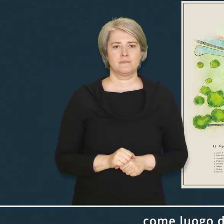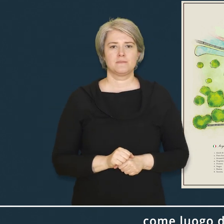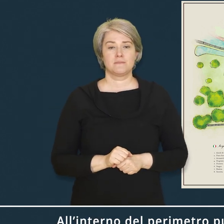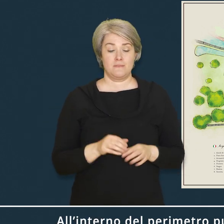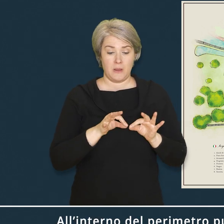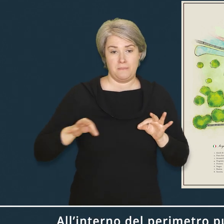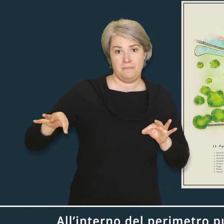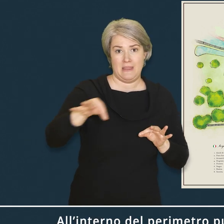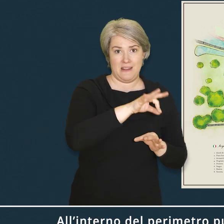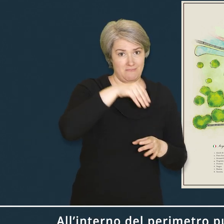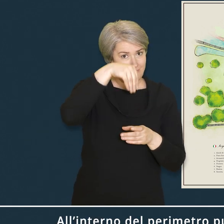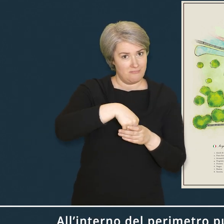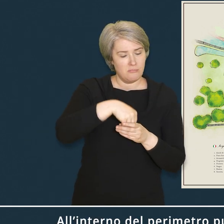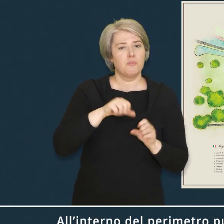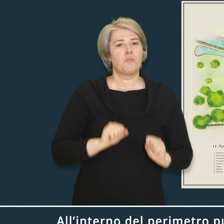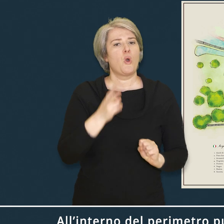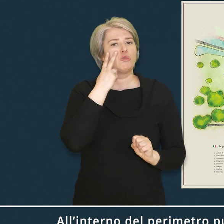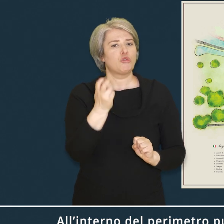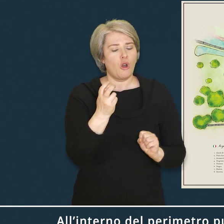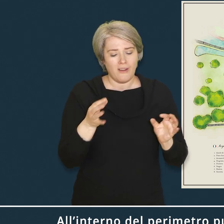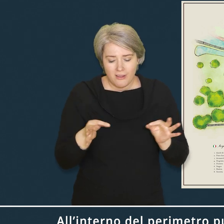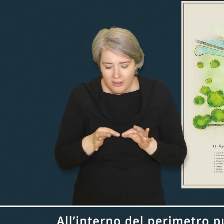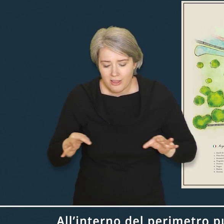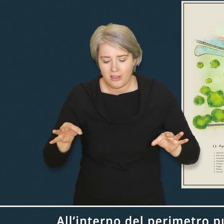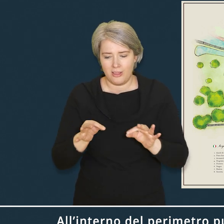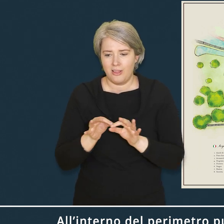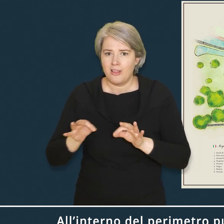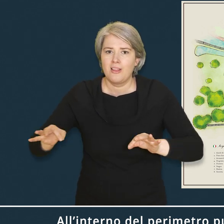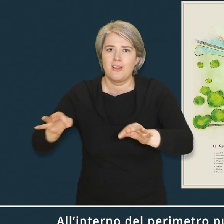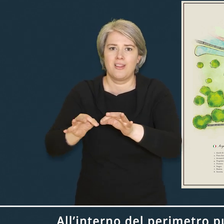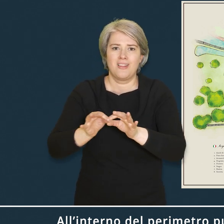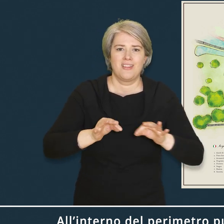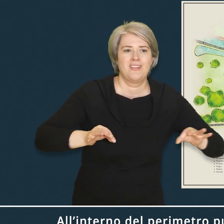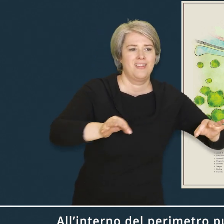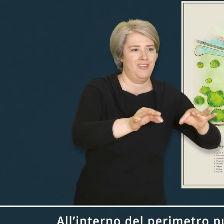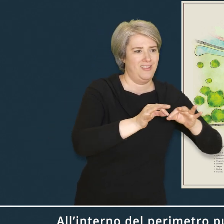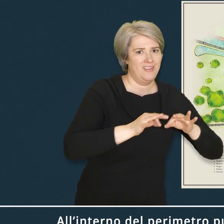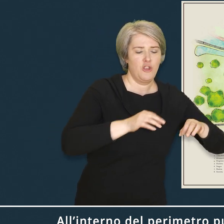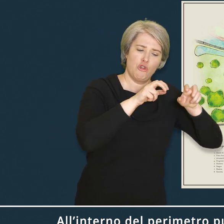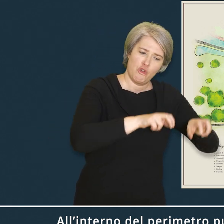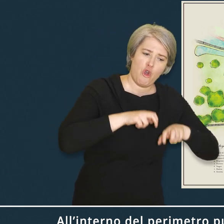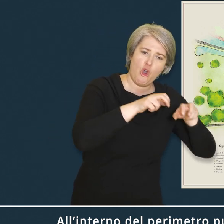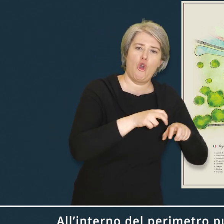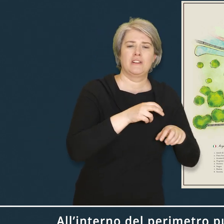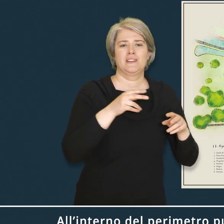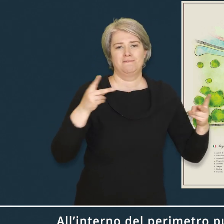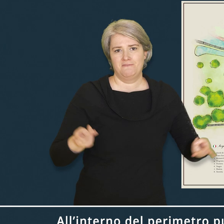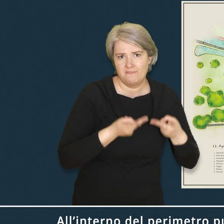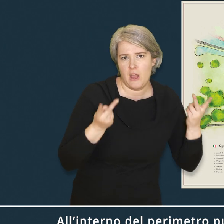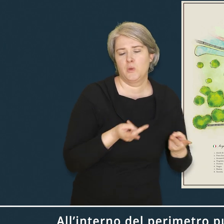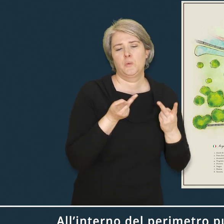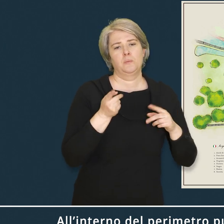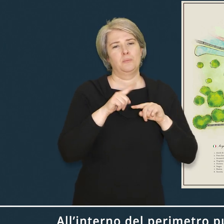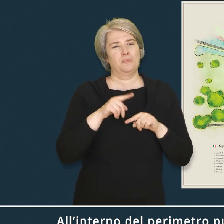All'interno del perimetro puoi trovare i riquadri geometrici coltivati a ortaggi